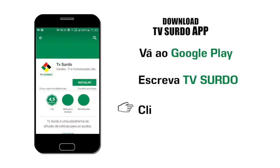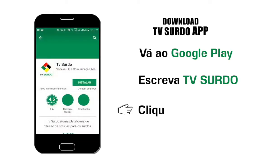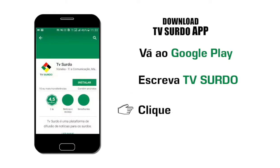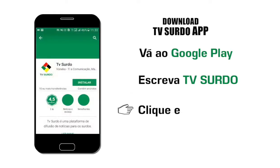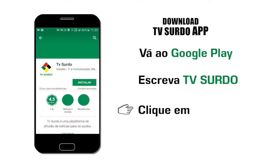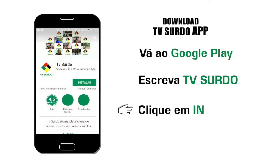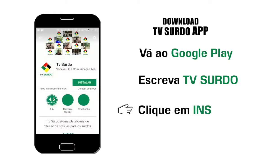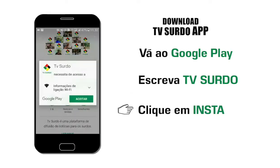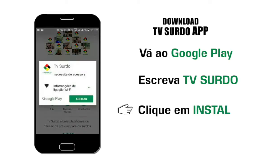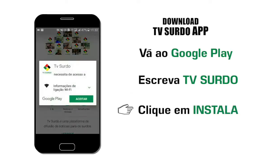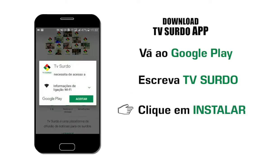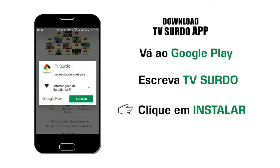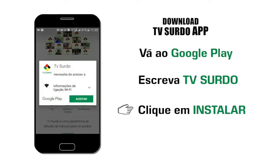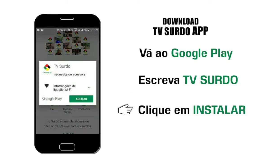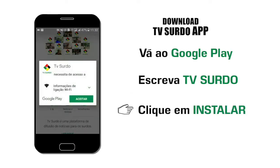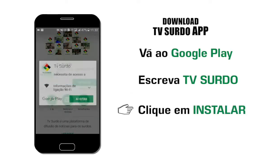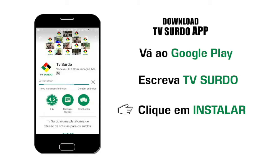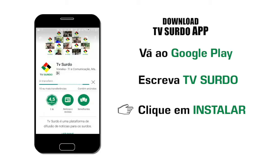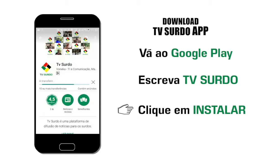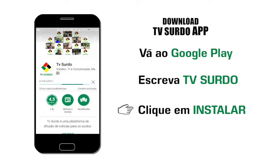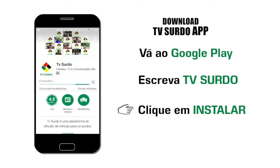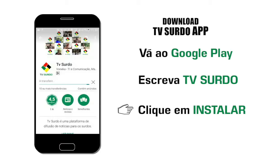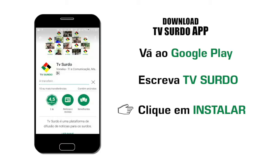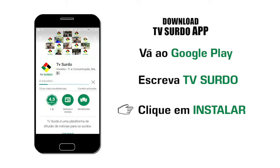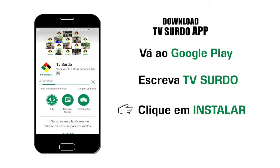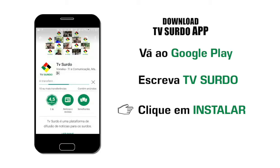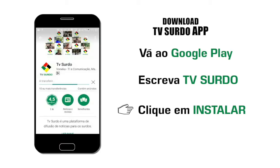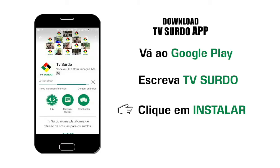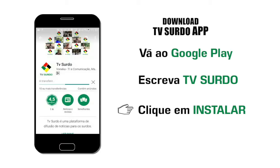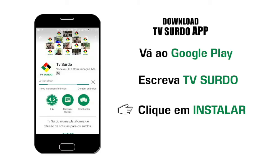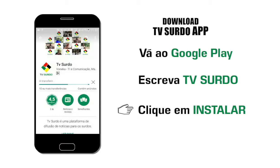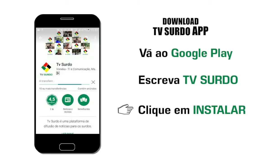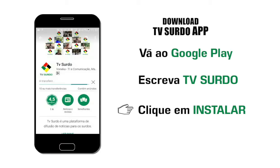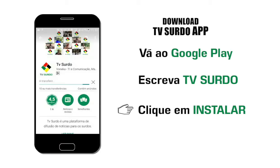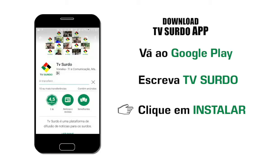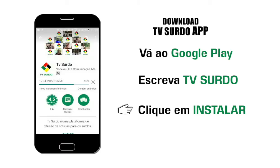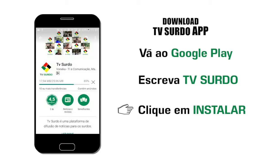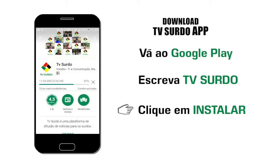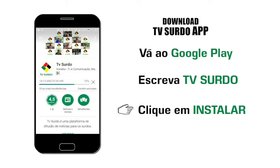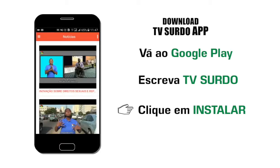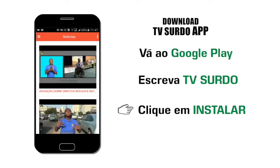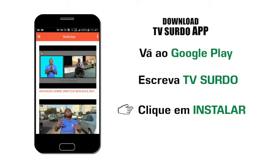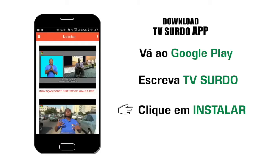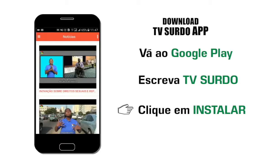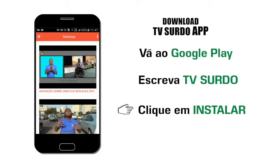Clique no ícone com o emblema da TV Surdo. E de seguida, instale. E já está.